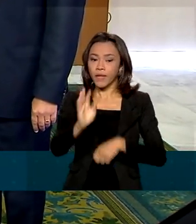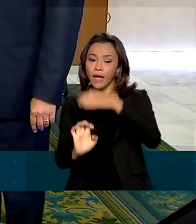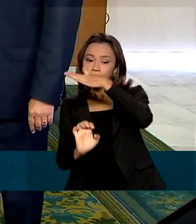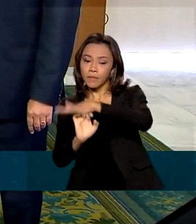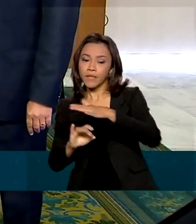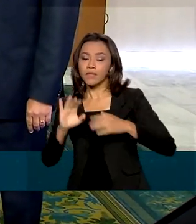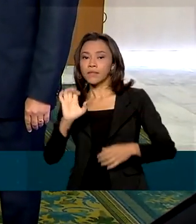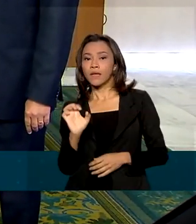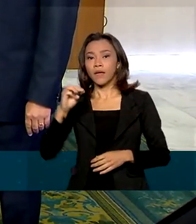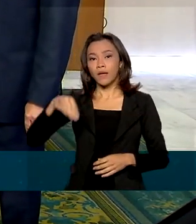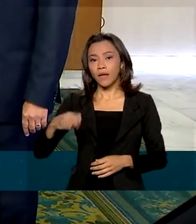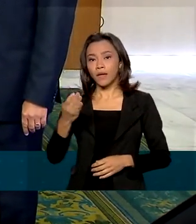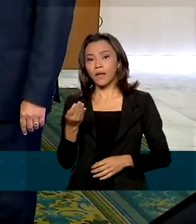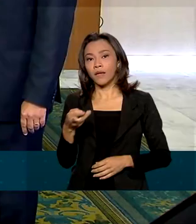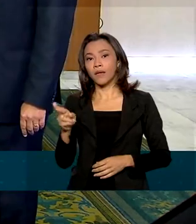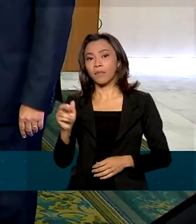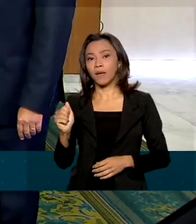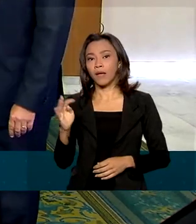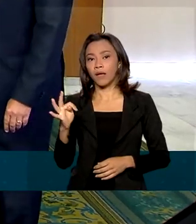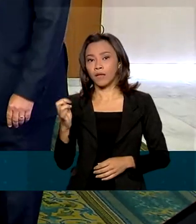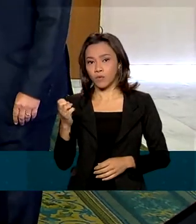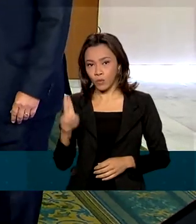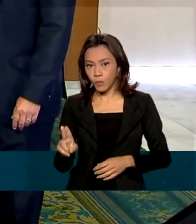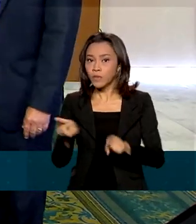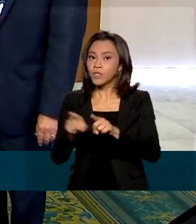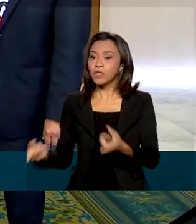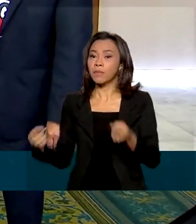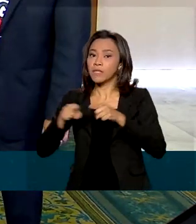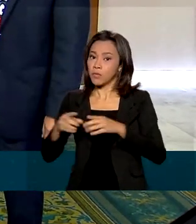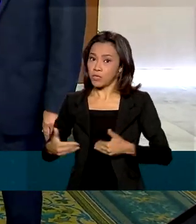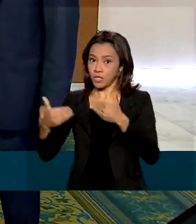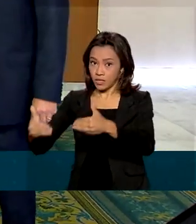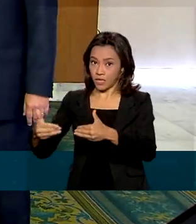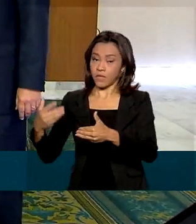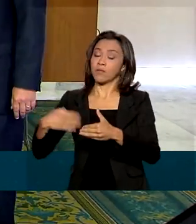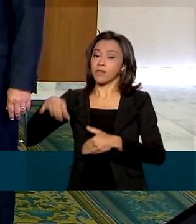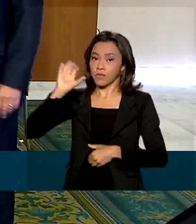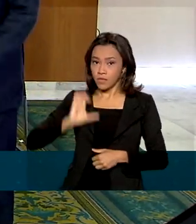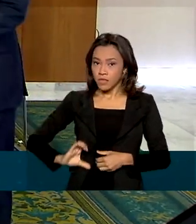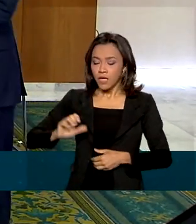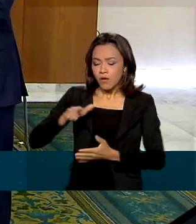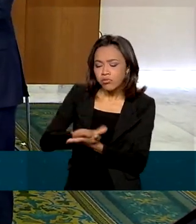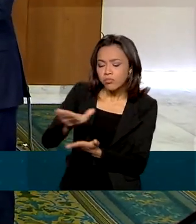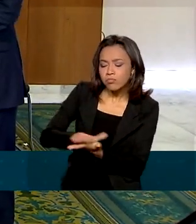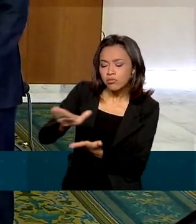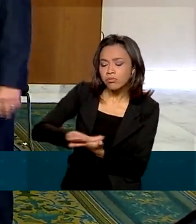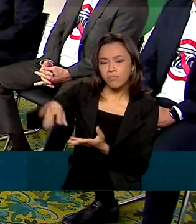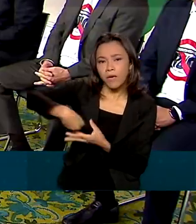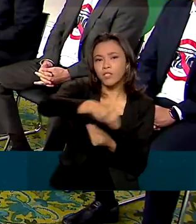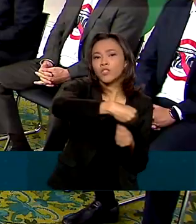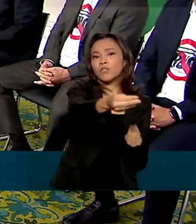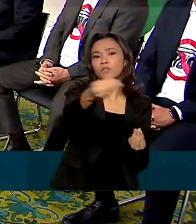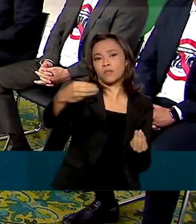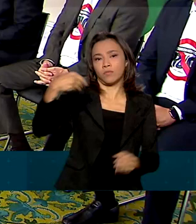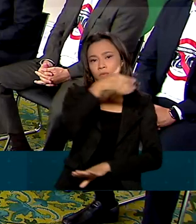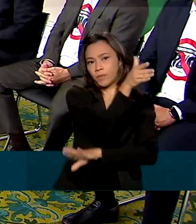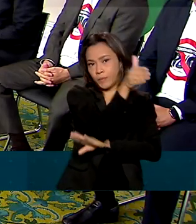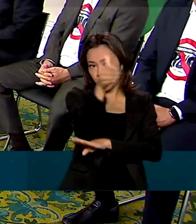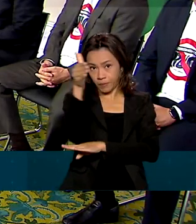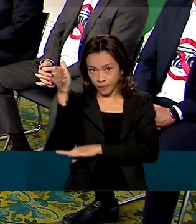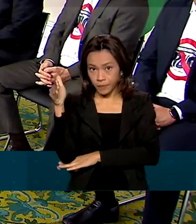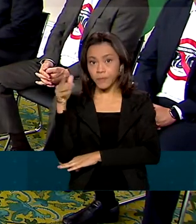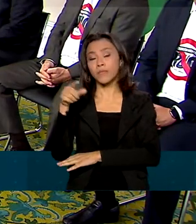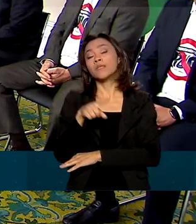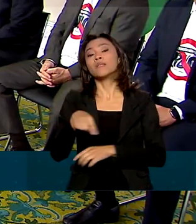e o Ministério da Cidadania serão responsáveis pela confecção de materiais informativos para a rede hoteleira e agências